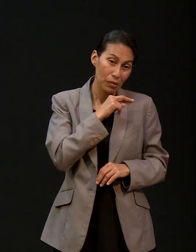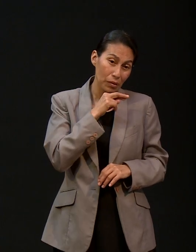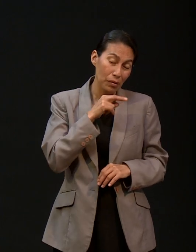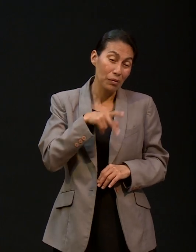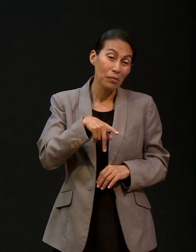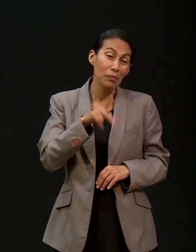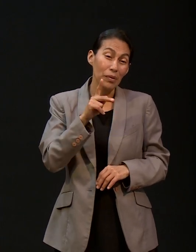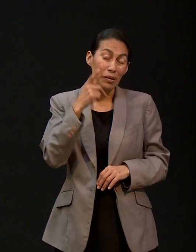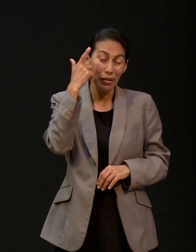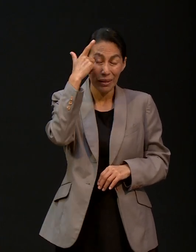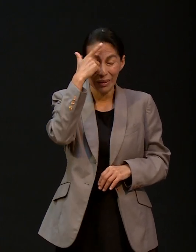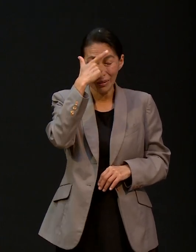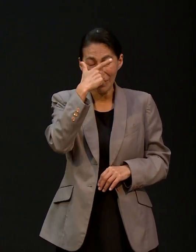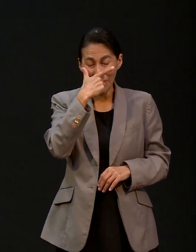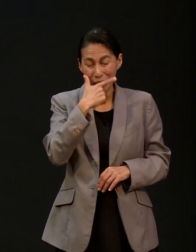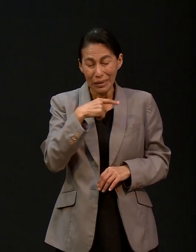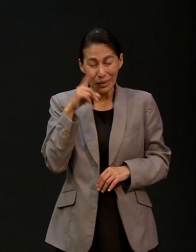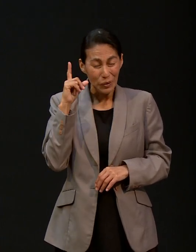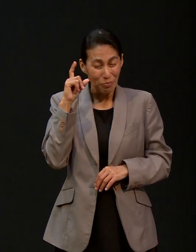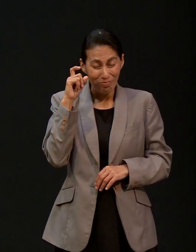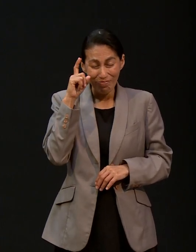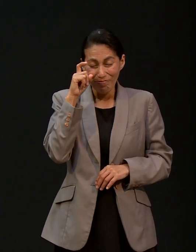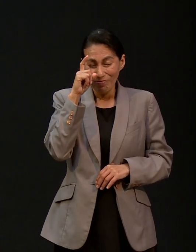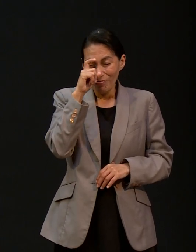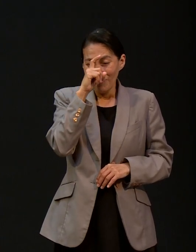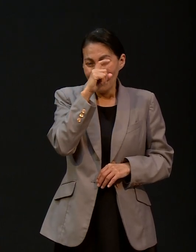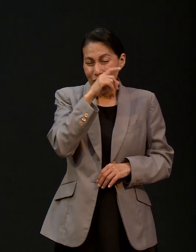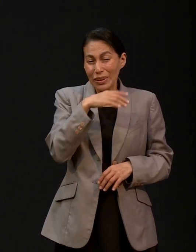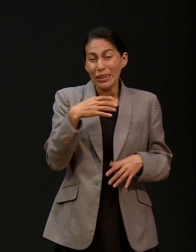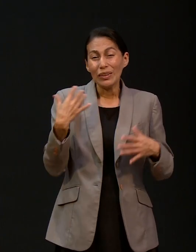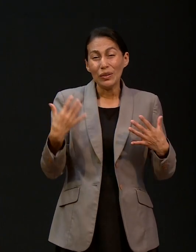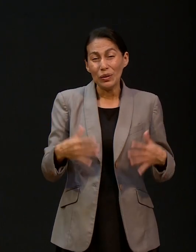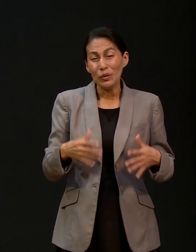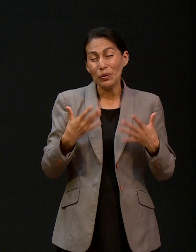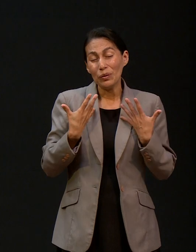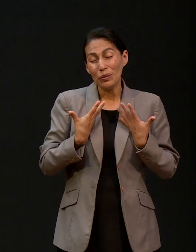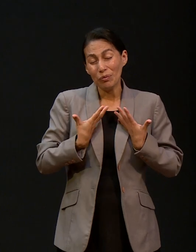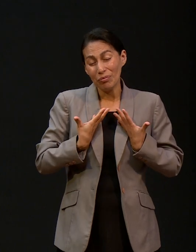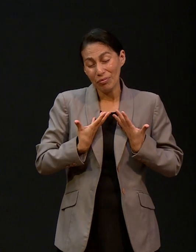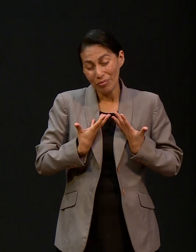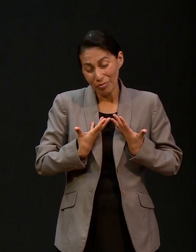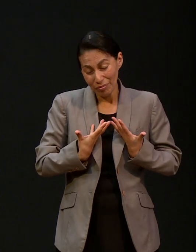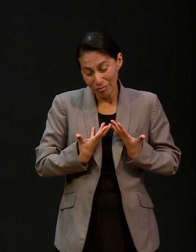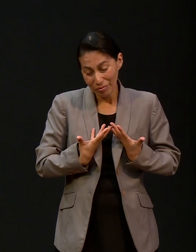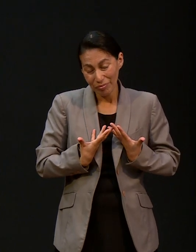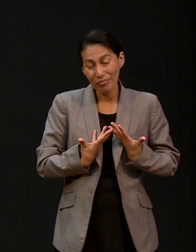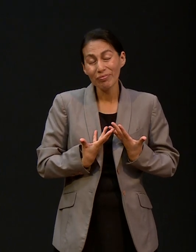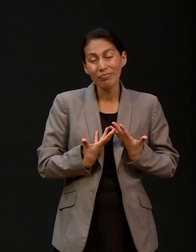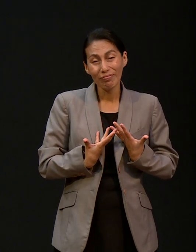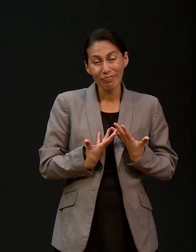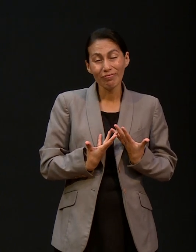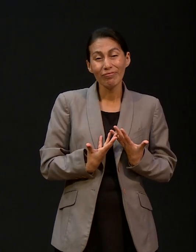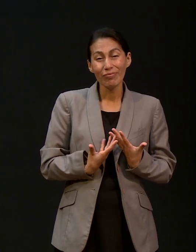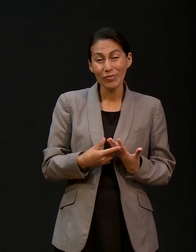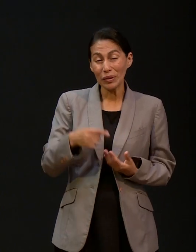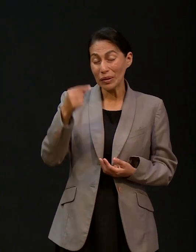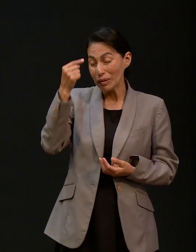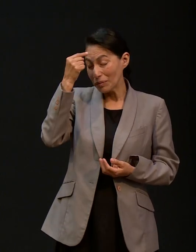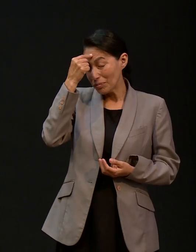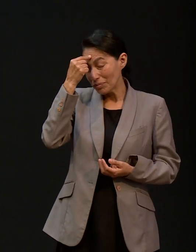rápido pero en la noche largas noches la noche era una noche en la cual la mente